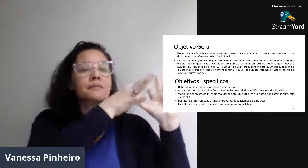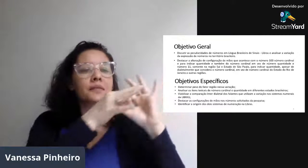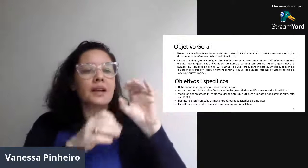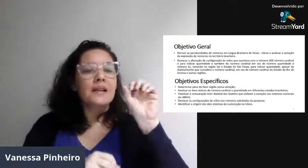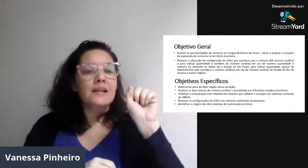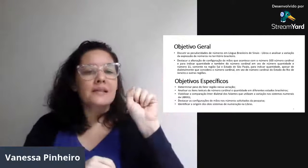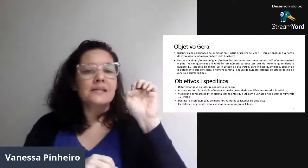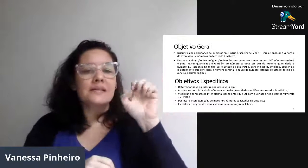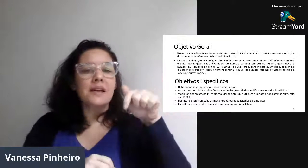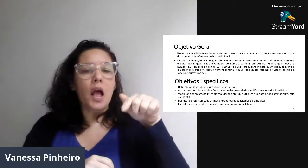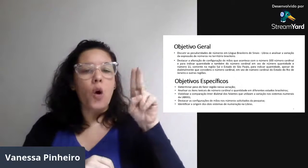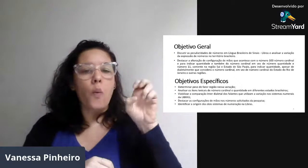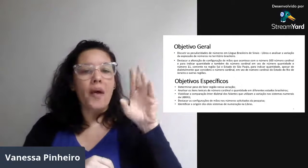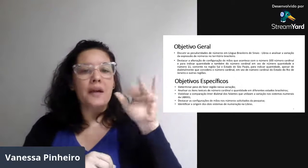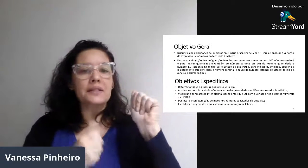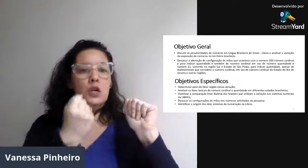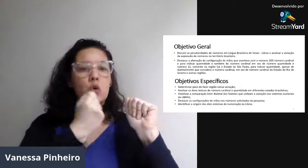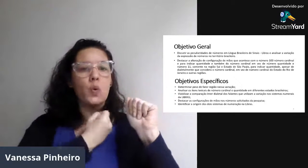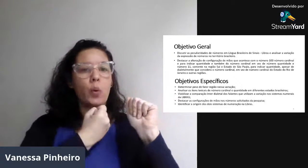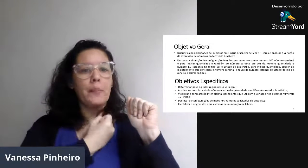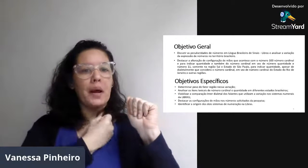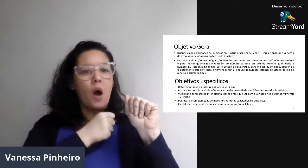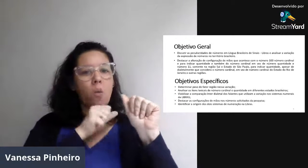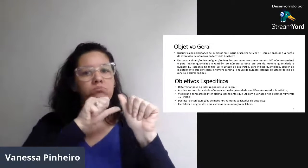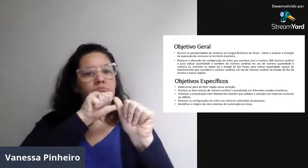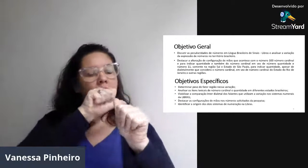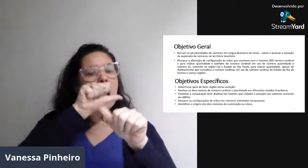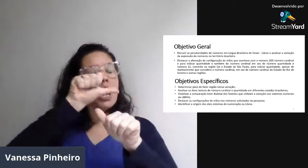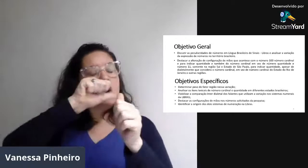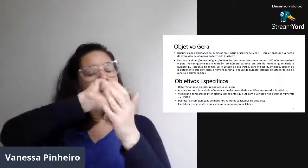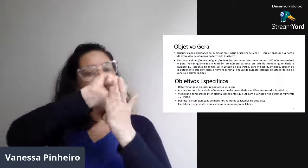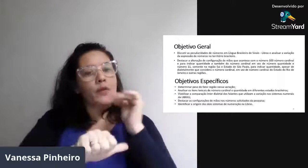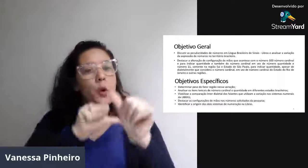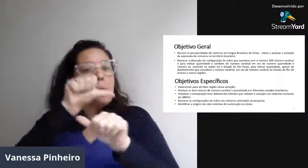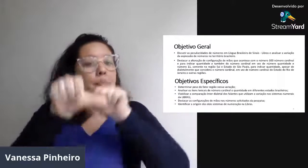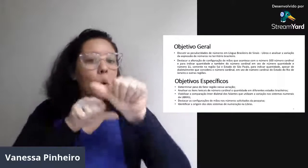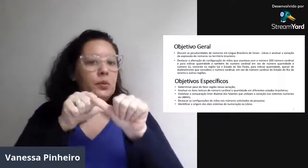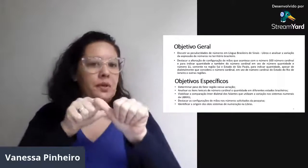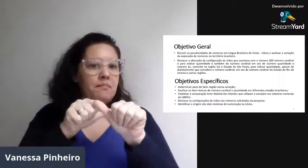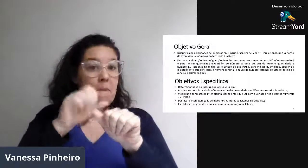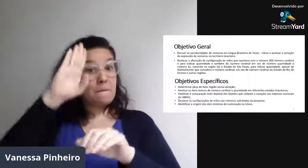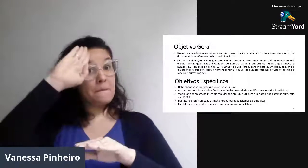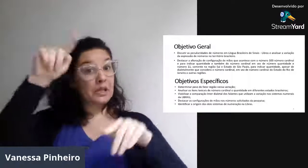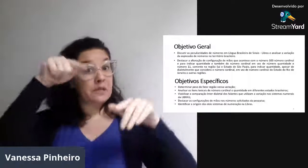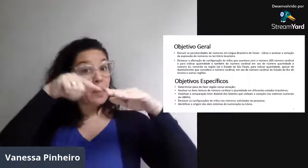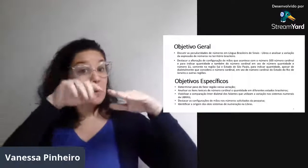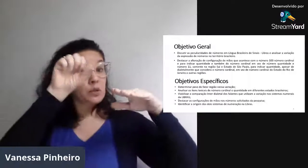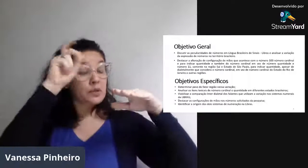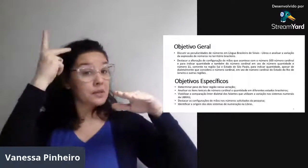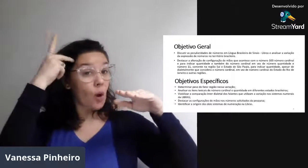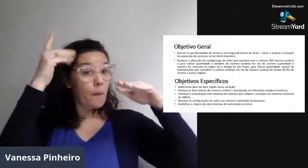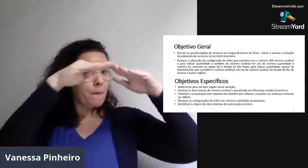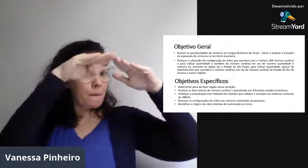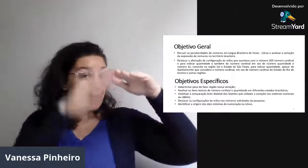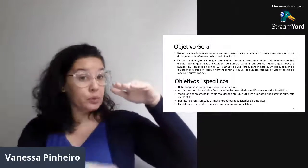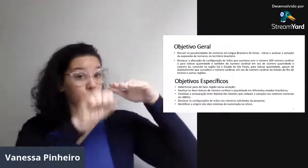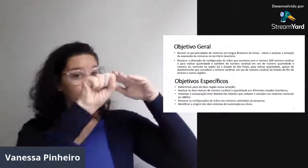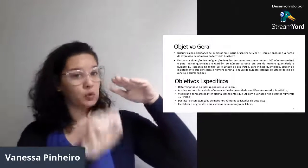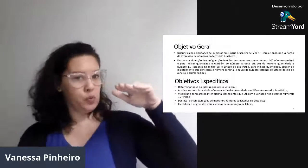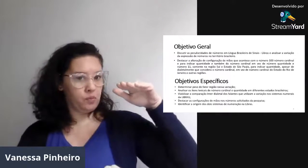da forma que eu fiz agora, né? Na sequência de numeração, a configuração acaba mudando. Principalmente, de São Paulo